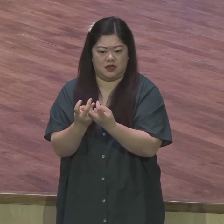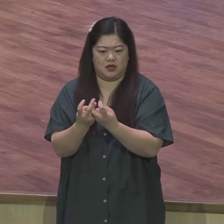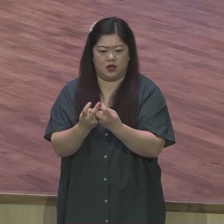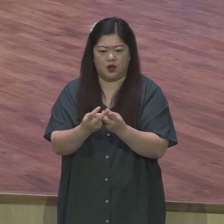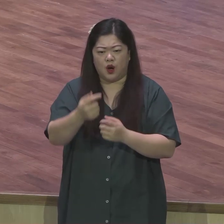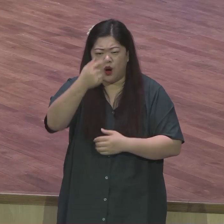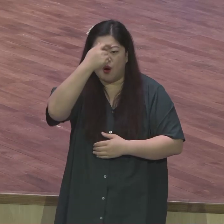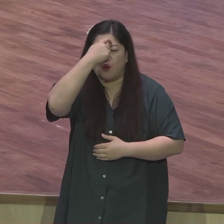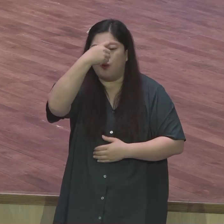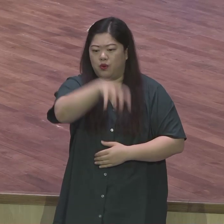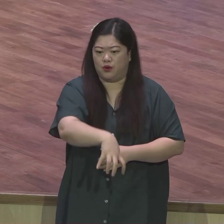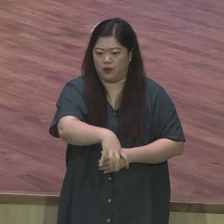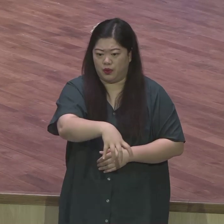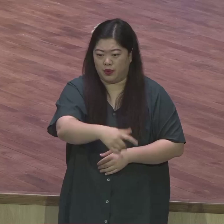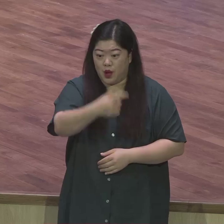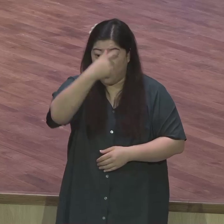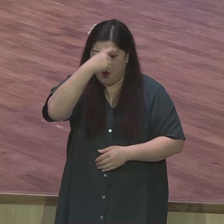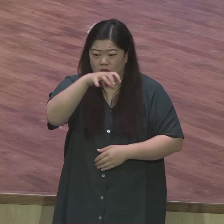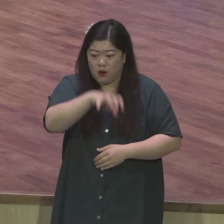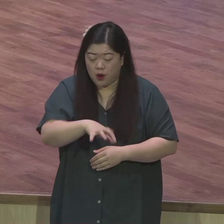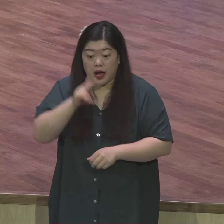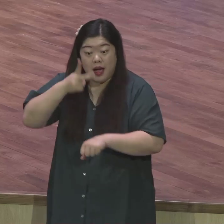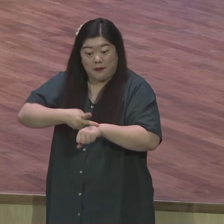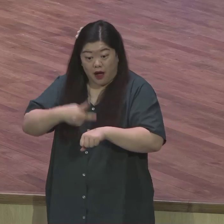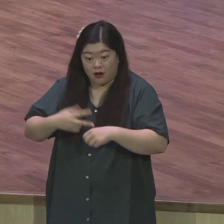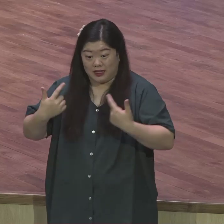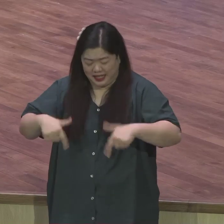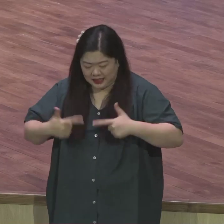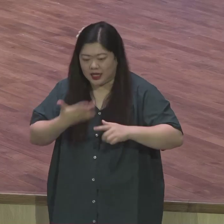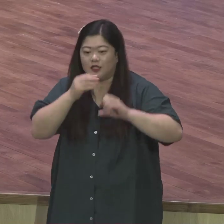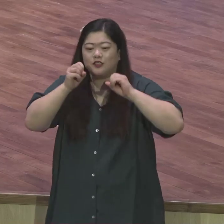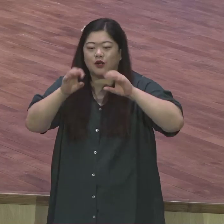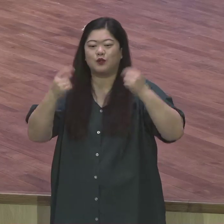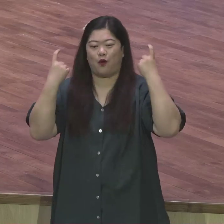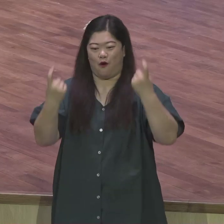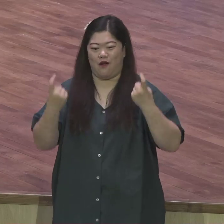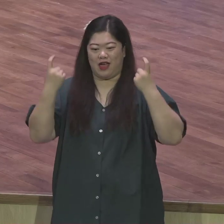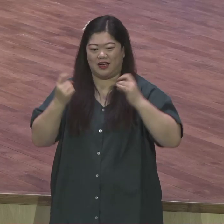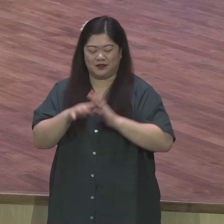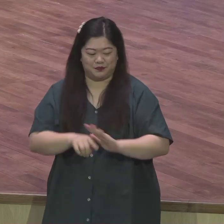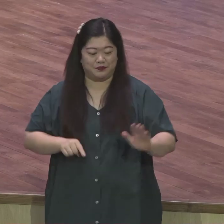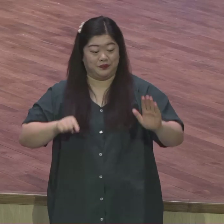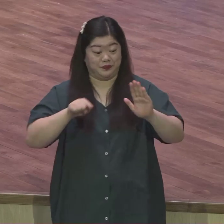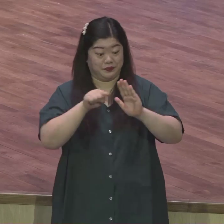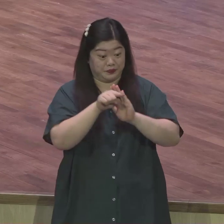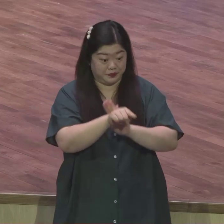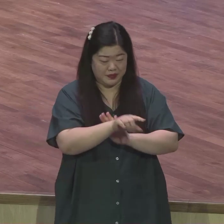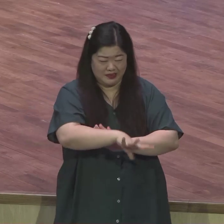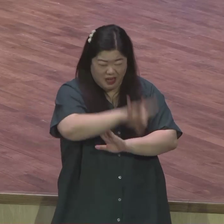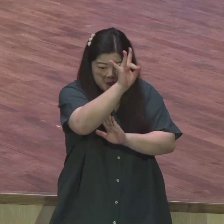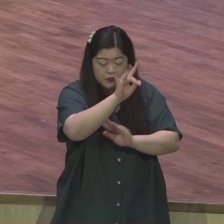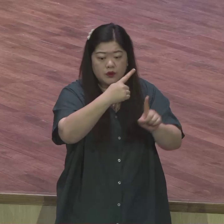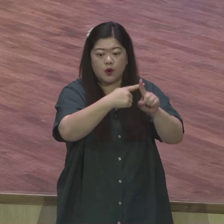가든지 바울은 1순위 어디냐 회당으로 들어갔어요 왜 들어가냐 회당은 유대인들만 있는데